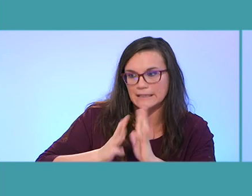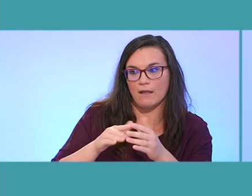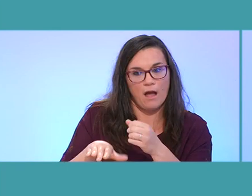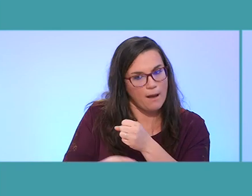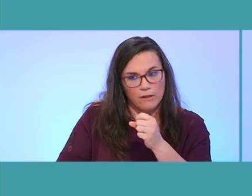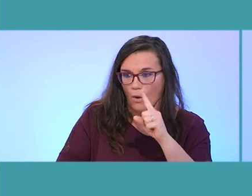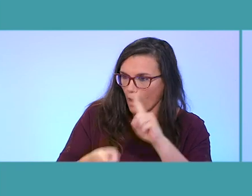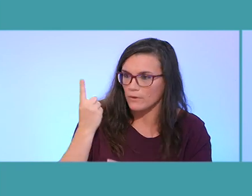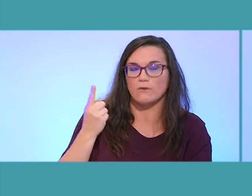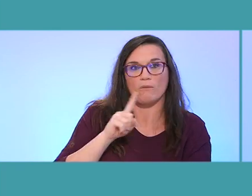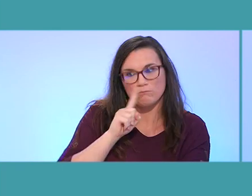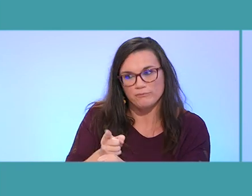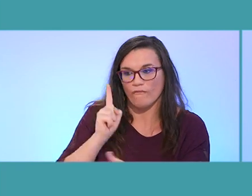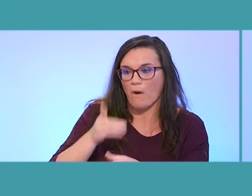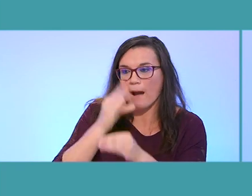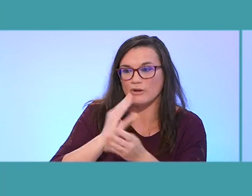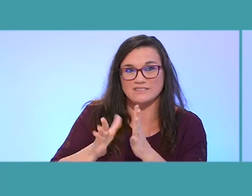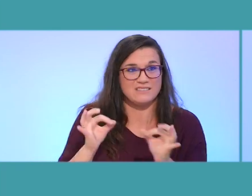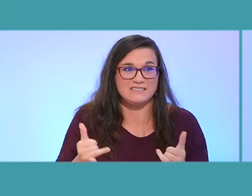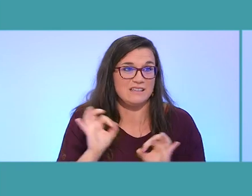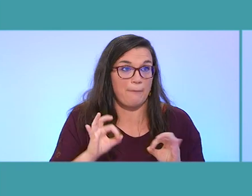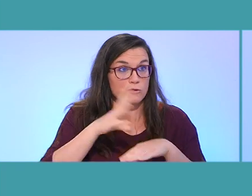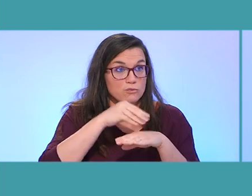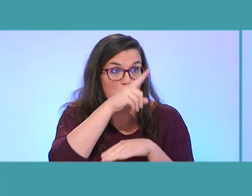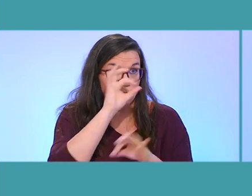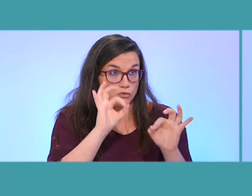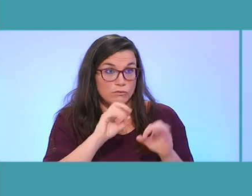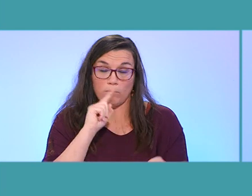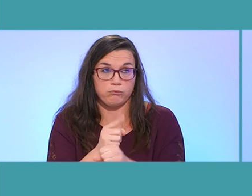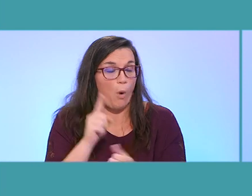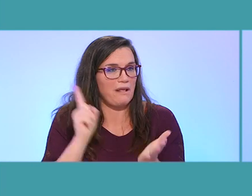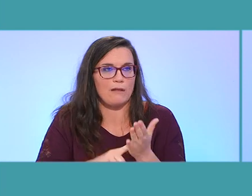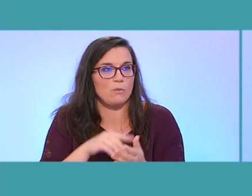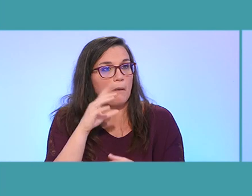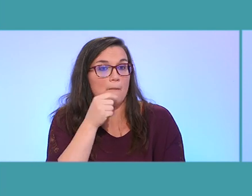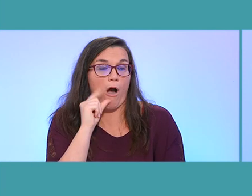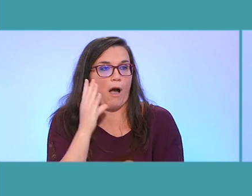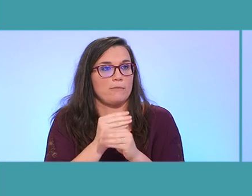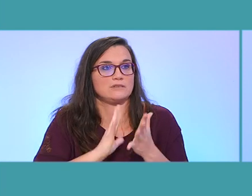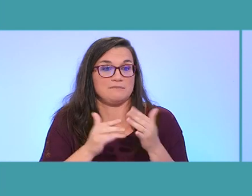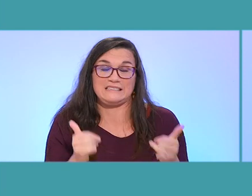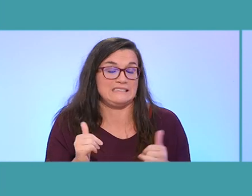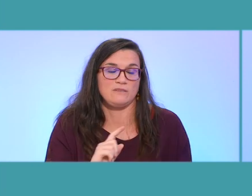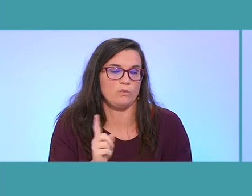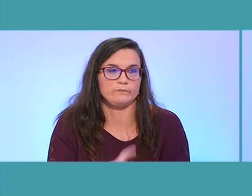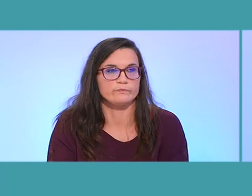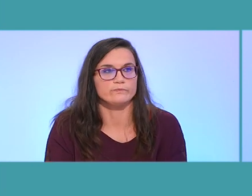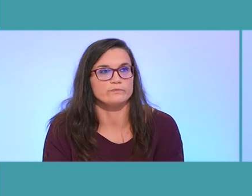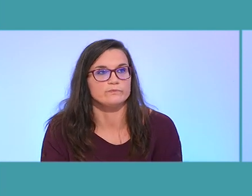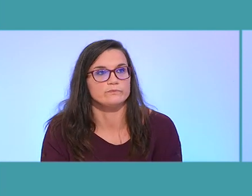'il faut les réparer. Or, c'est vrai qu'il faudrait avoir des bases et apprendre la langue des signes en premier lieu avant